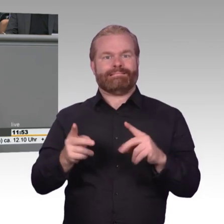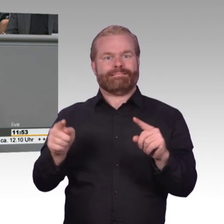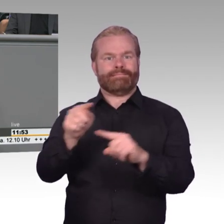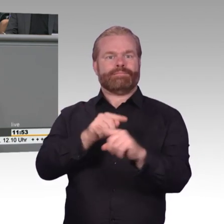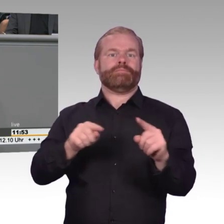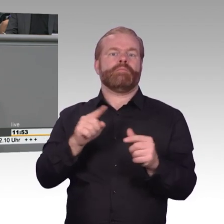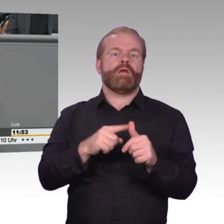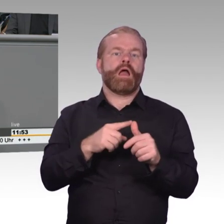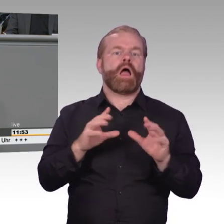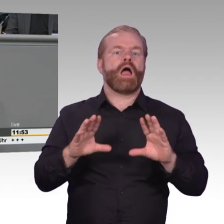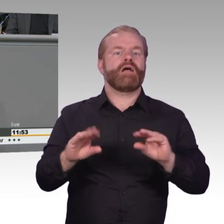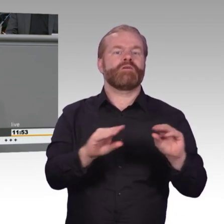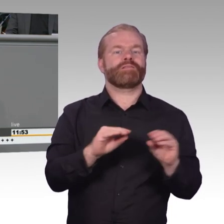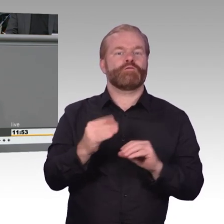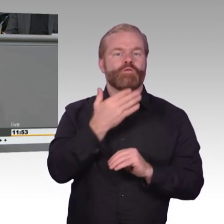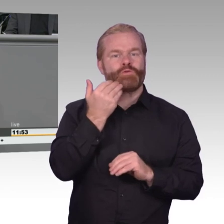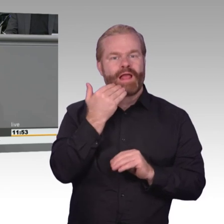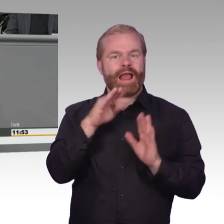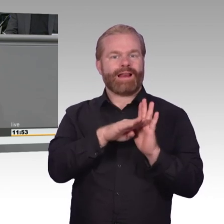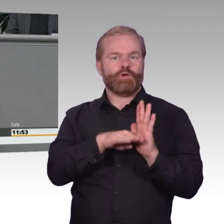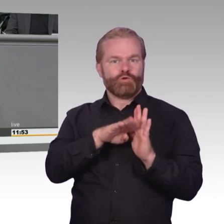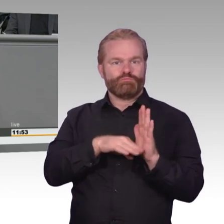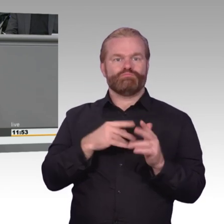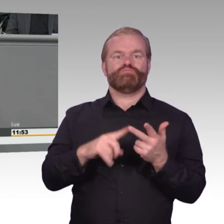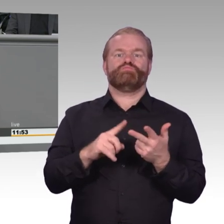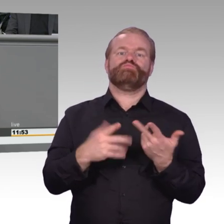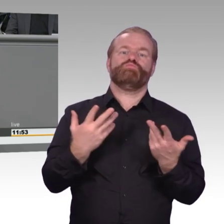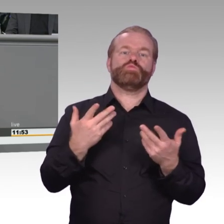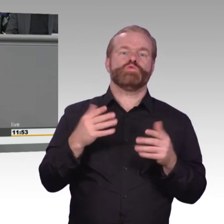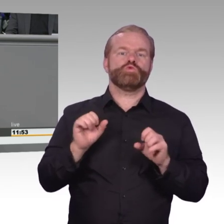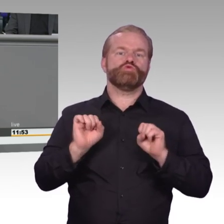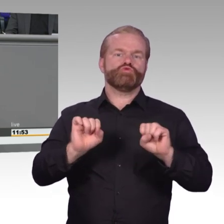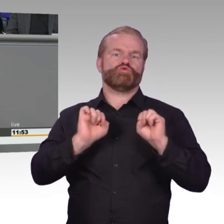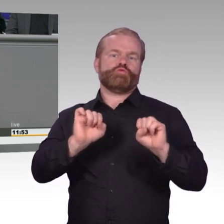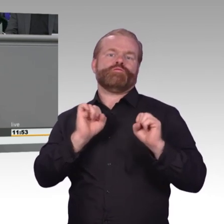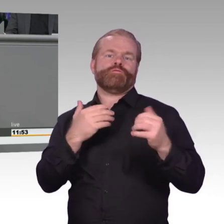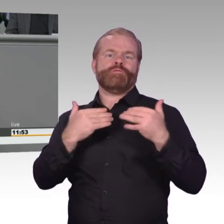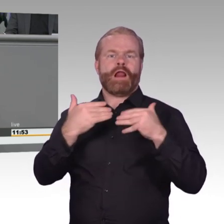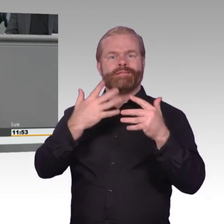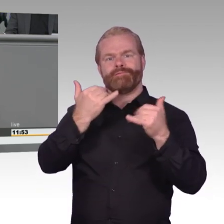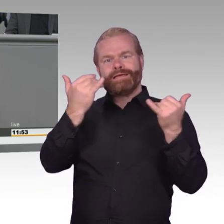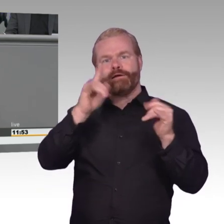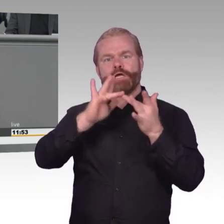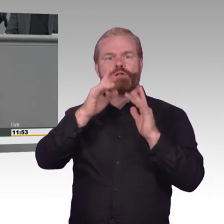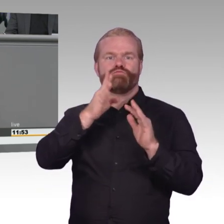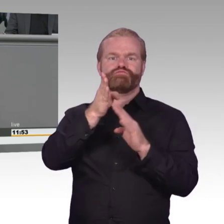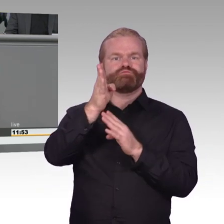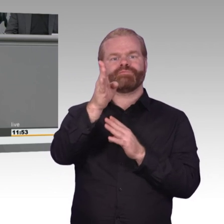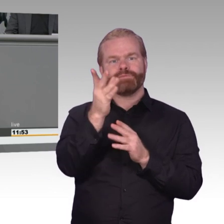Leider ist es der Bundesregierung nicht gelungen, die Ratseinigung zur E-Privacy-Verordnung voranzubringen. Nun ist damit in der laufenden Legislatur kaum mehr zu